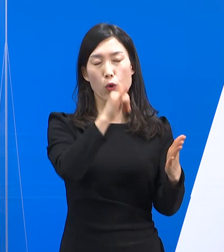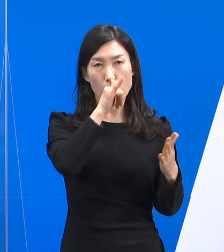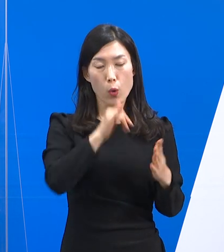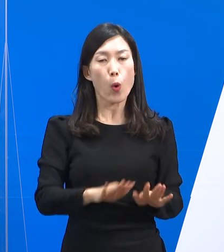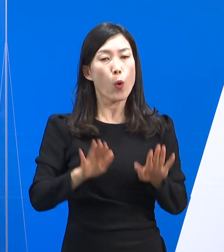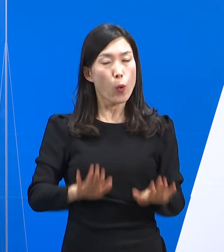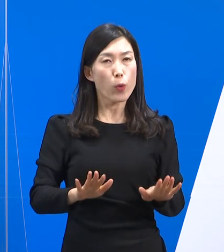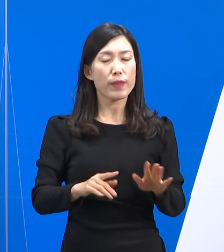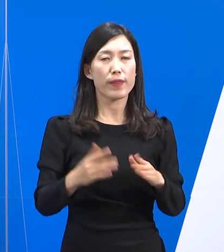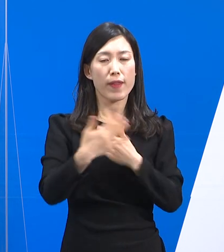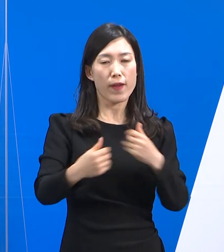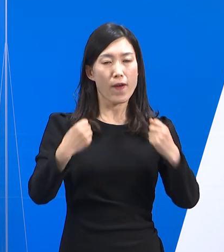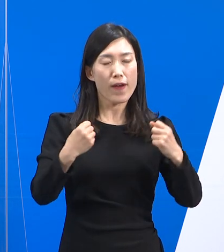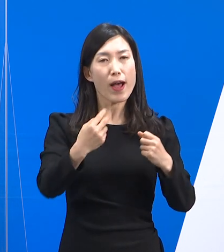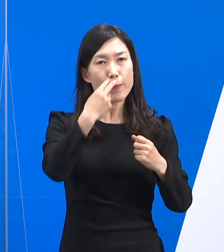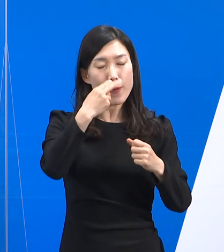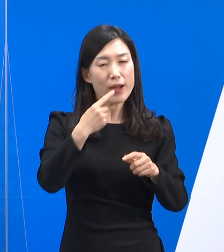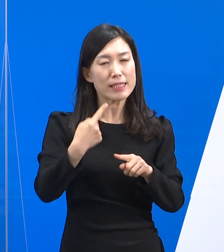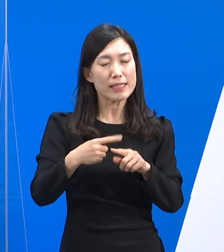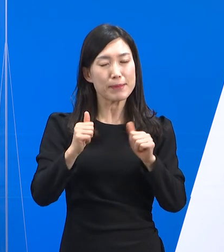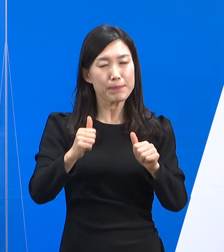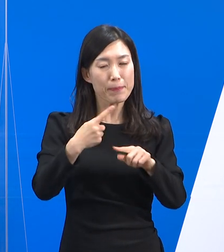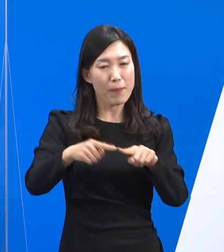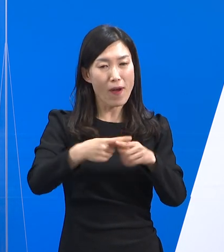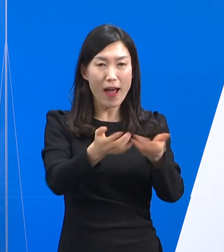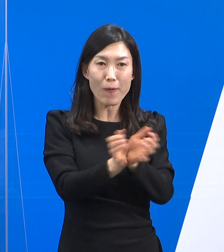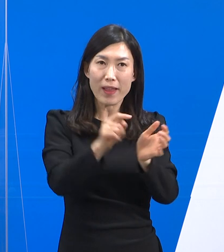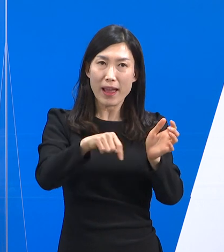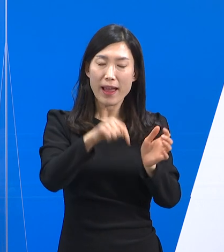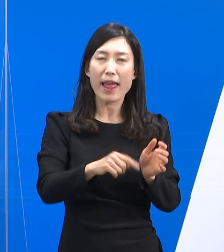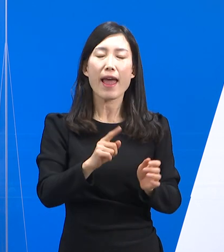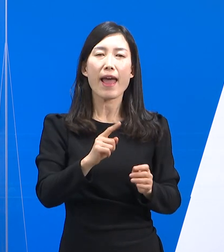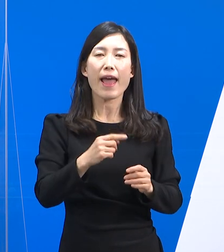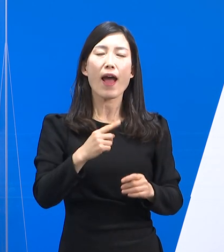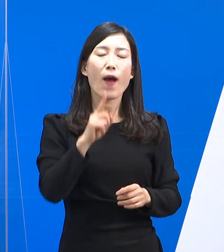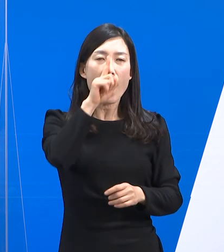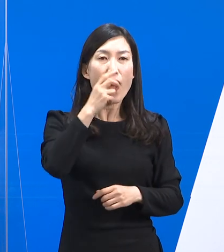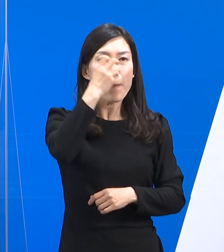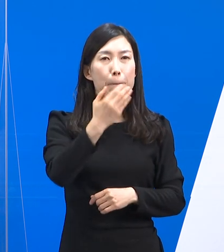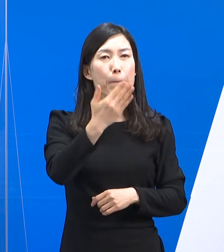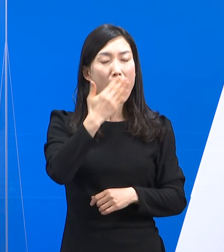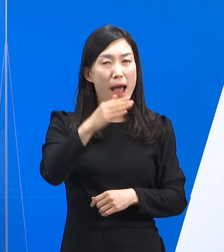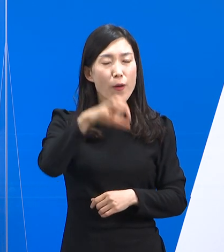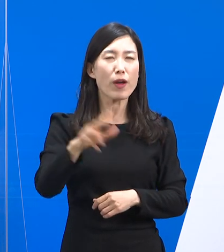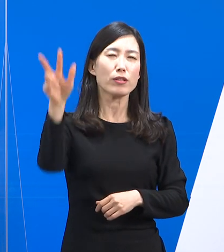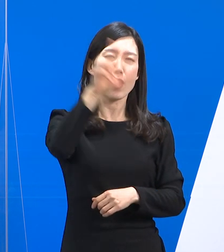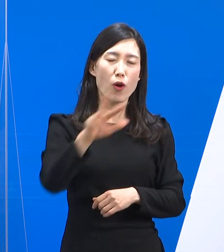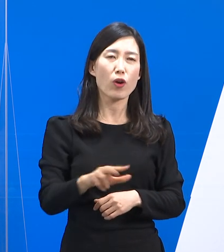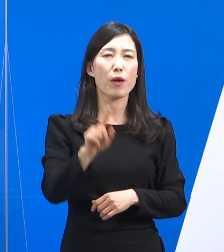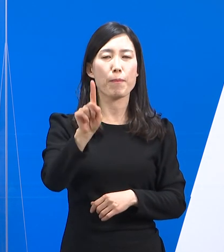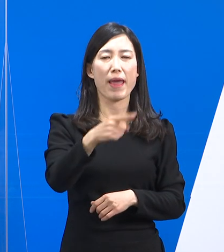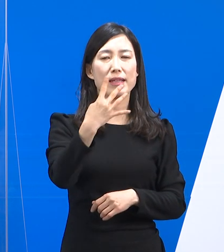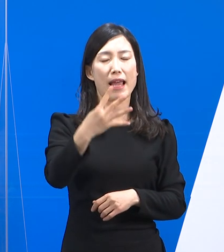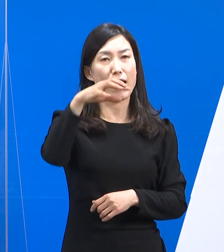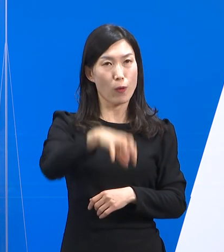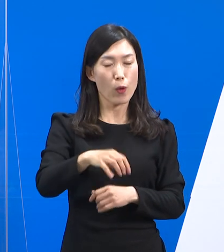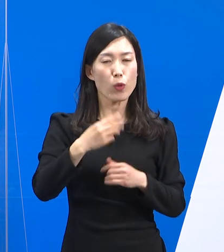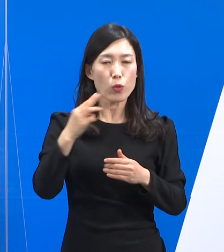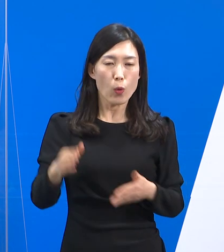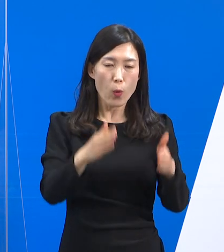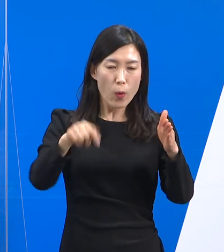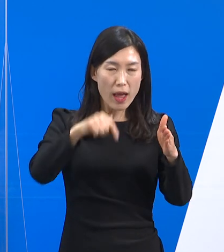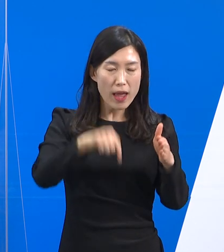신속 항원검사가 가능한 호흡기 지정 의료기관은 전국적으로 181개소이며 이 중 도내 의료기관은